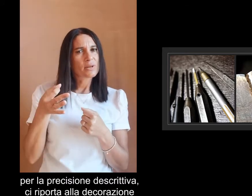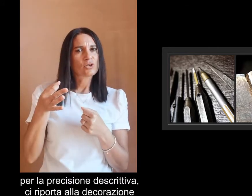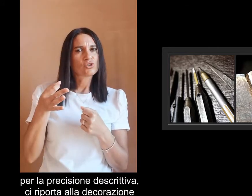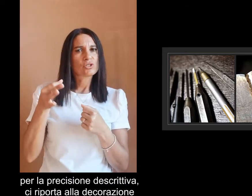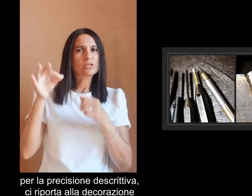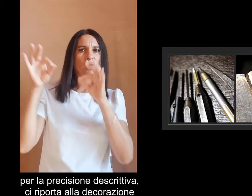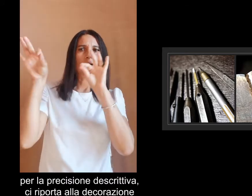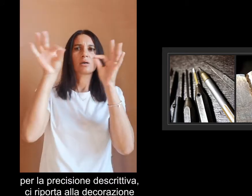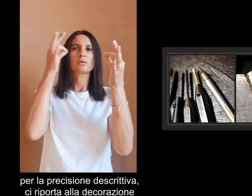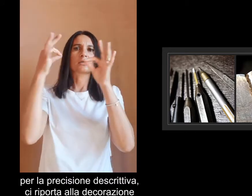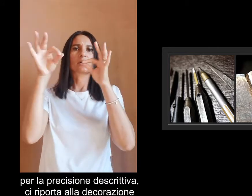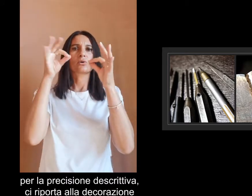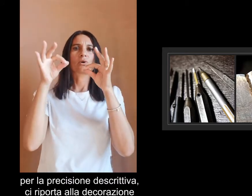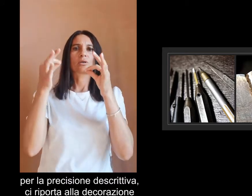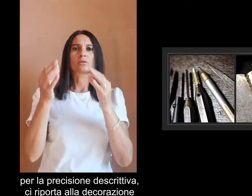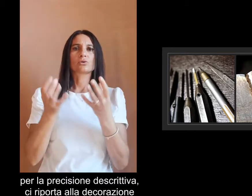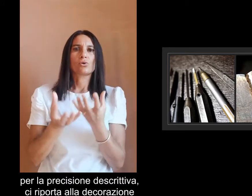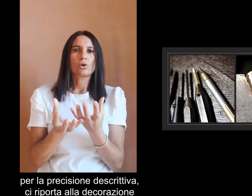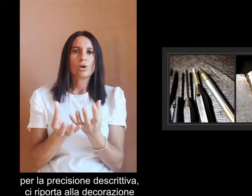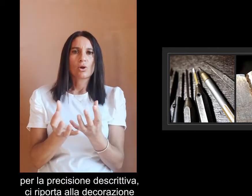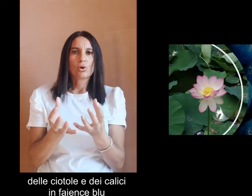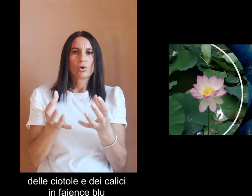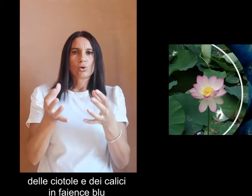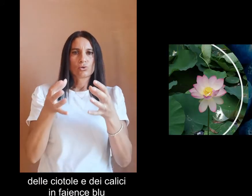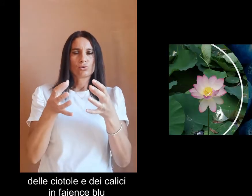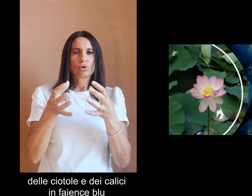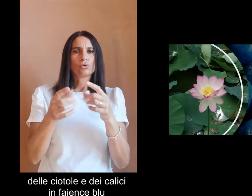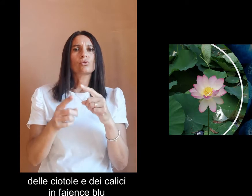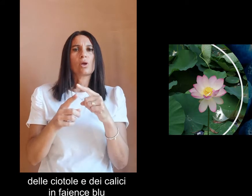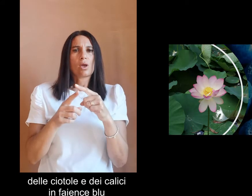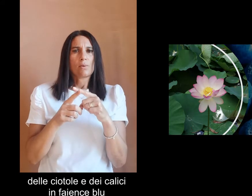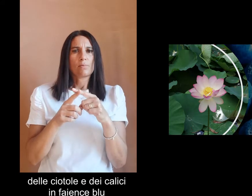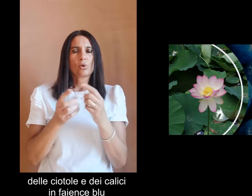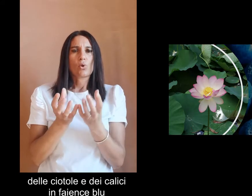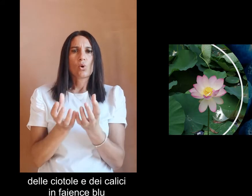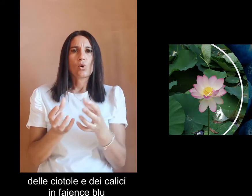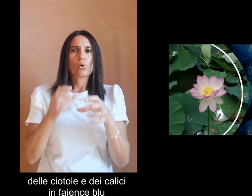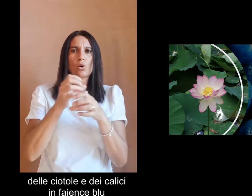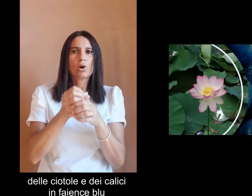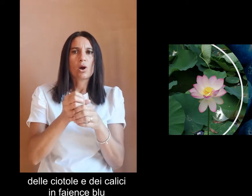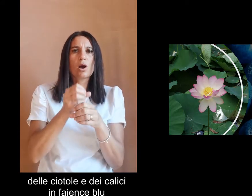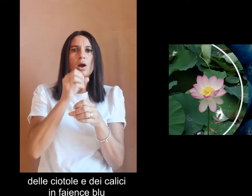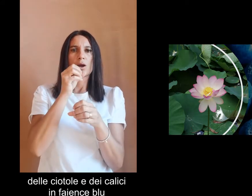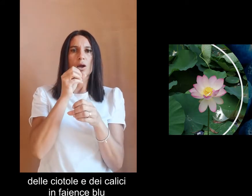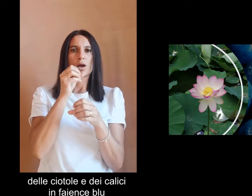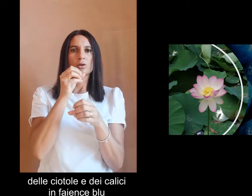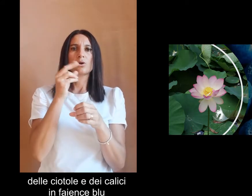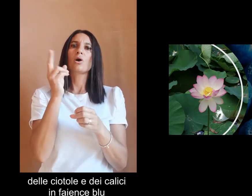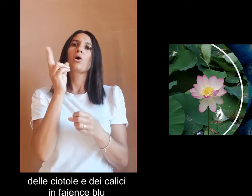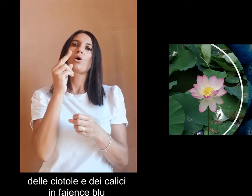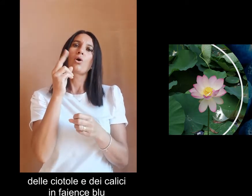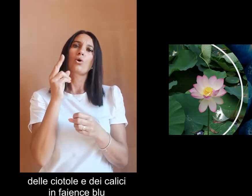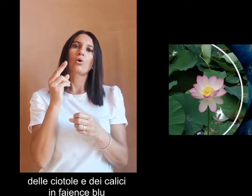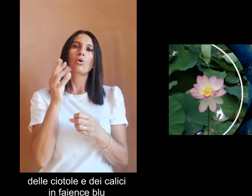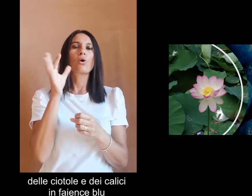riporta alla decorazione delle ciotole e dei calici in faianze